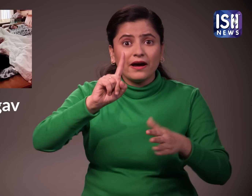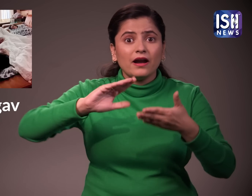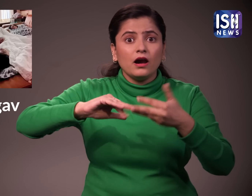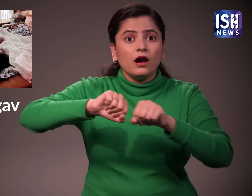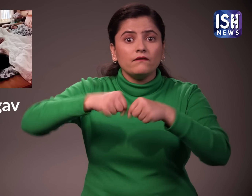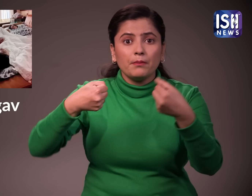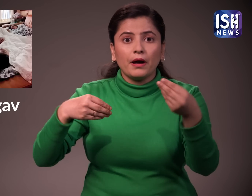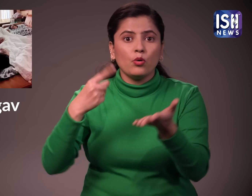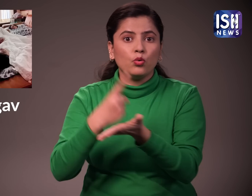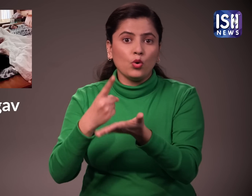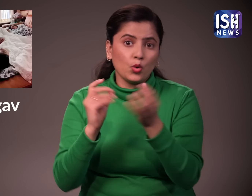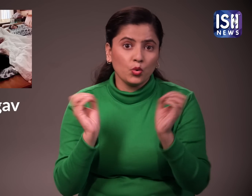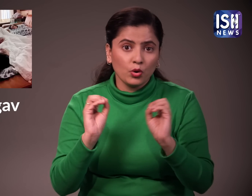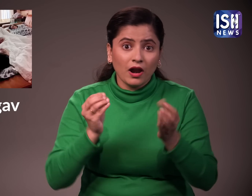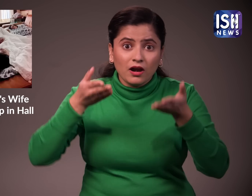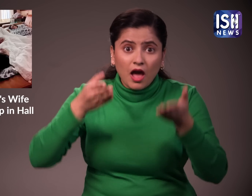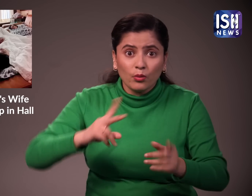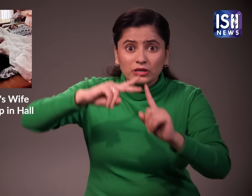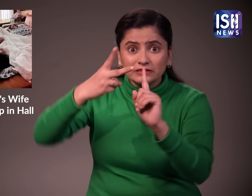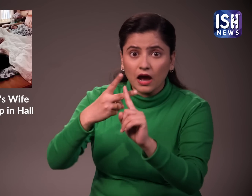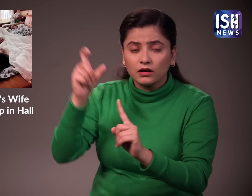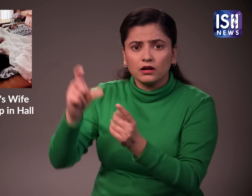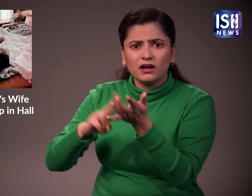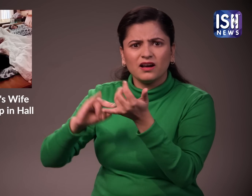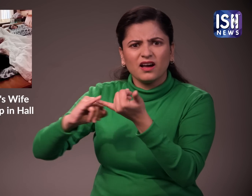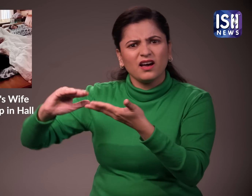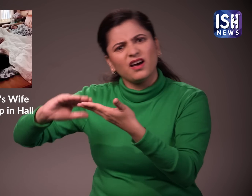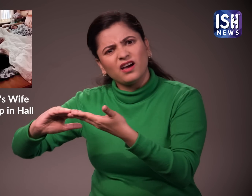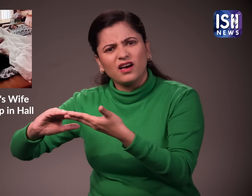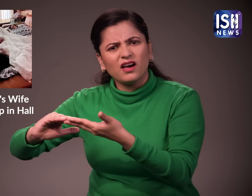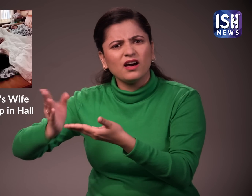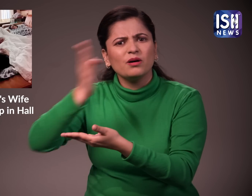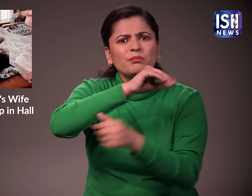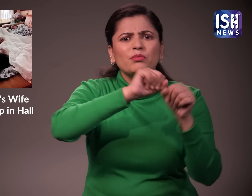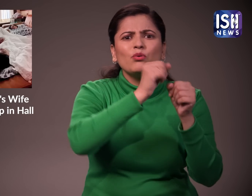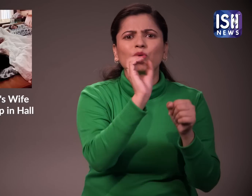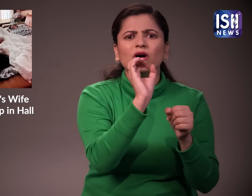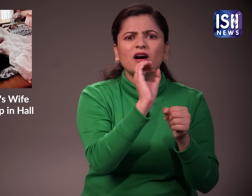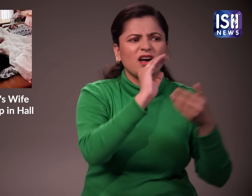आधिकारिक तलाक नहीं लिया है नवाज से उसकी शादी अवैध हो जाती है